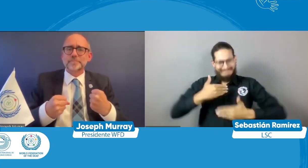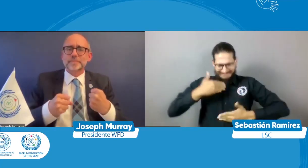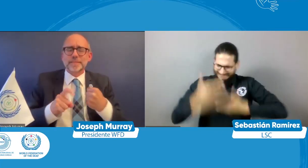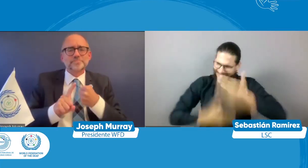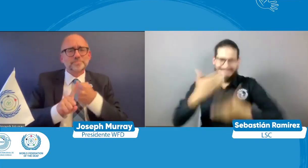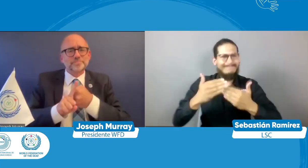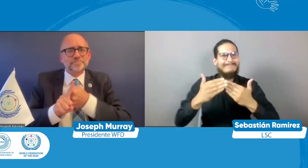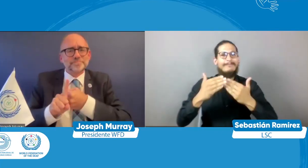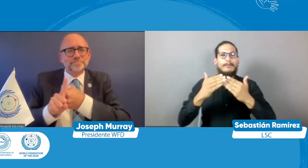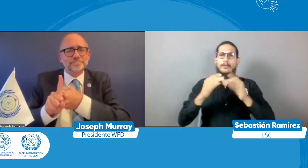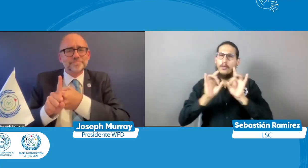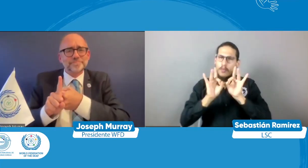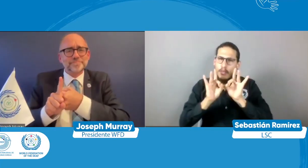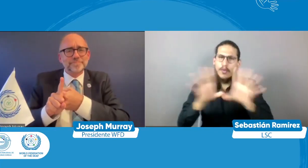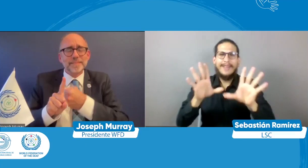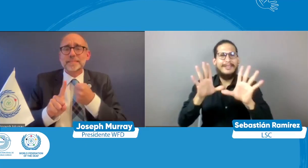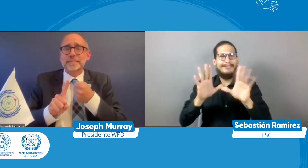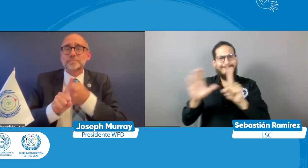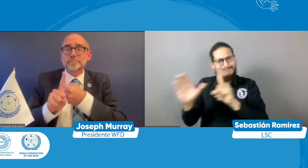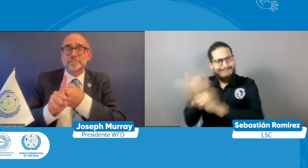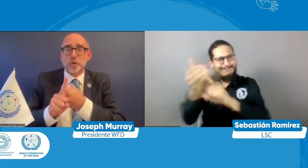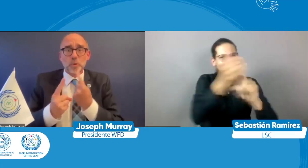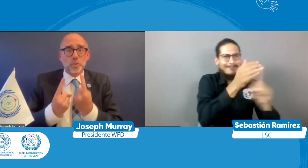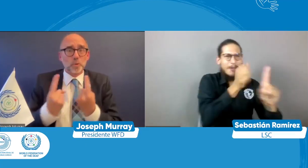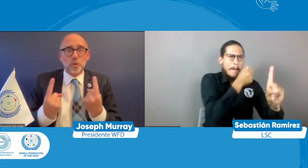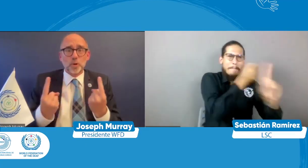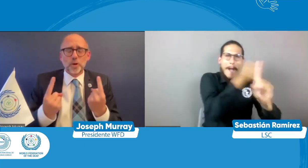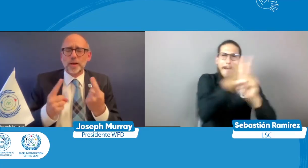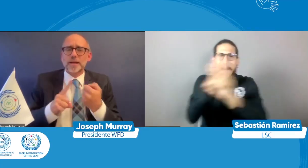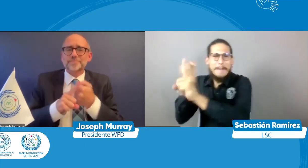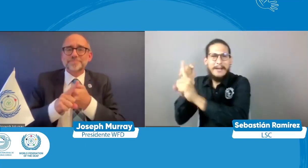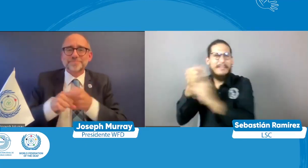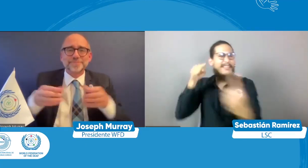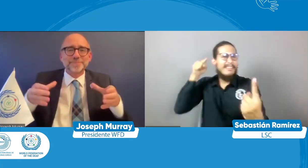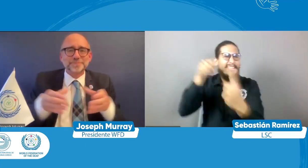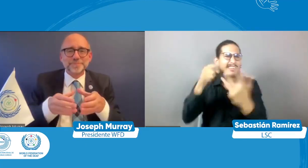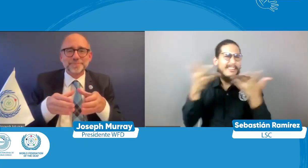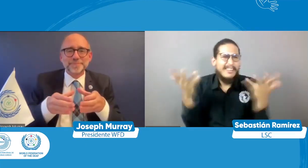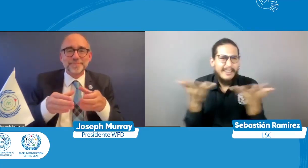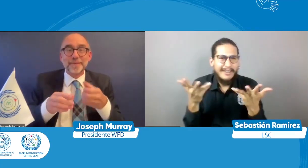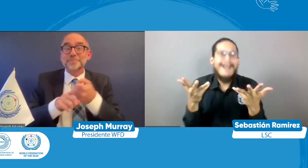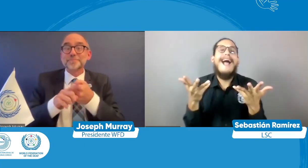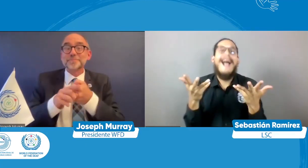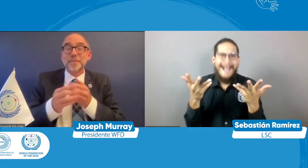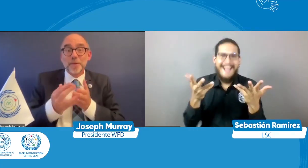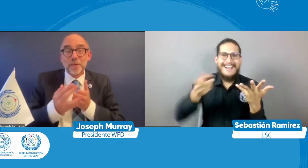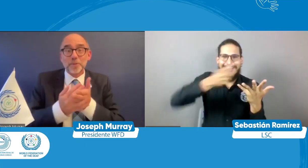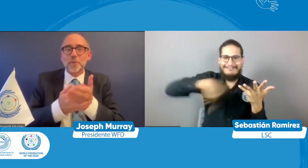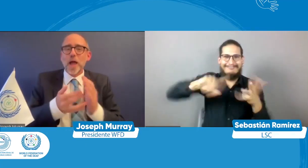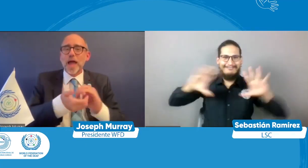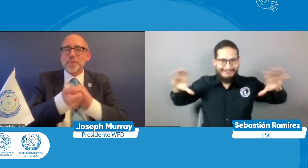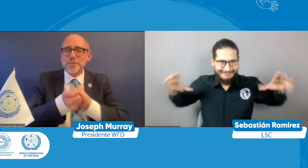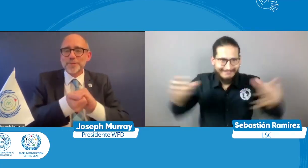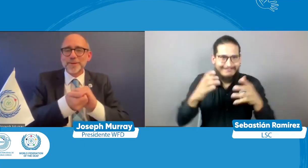el mundo a que tomemos esa posición a que sigamos trabajando colectivamente no